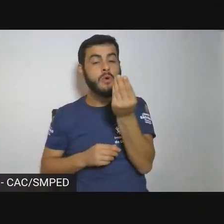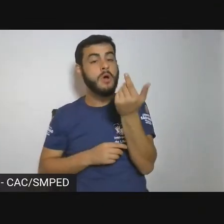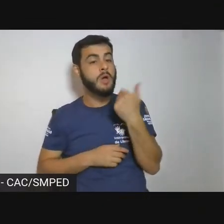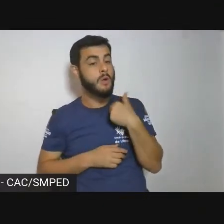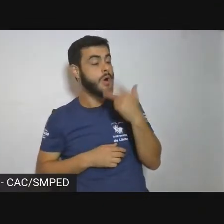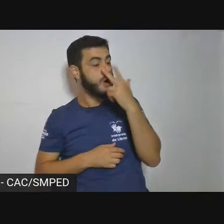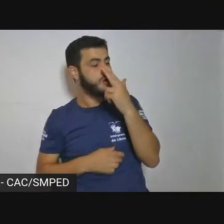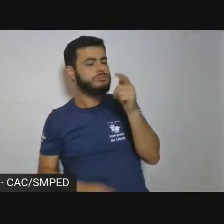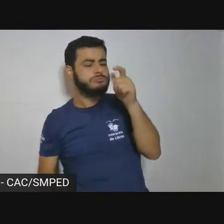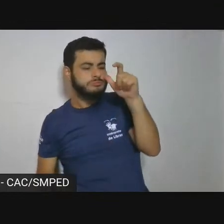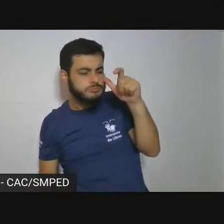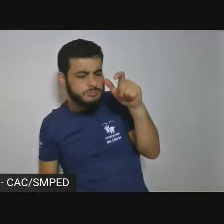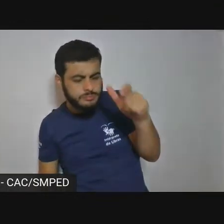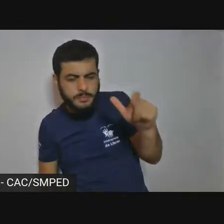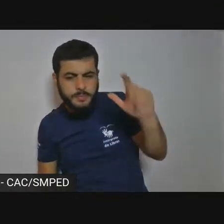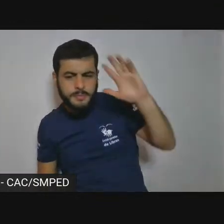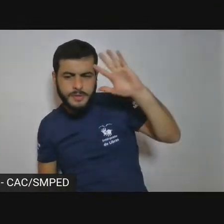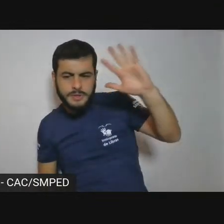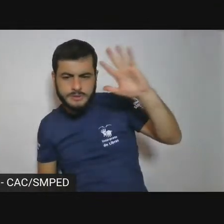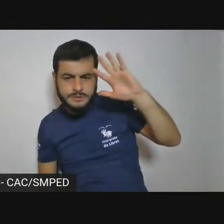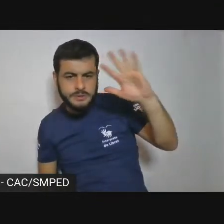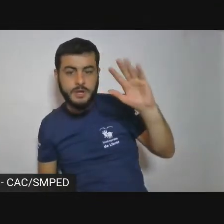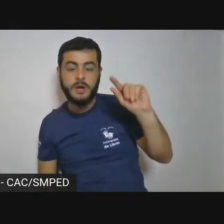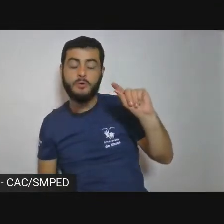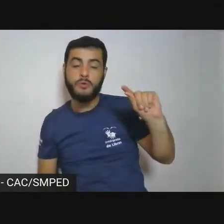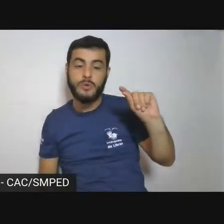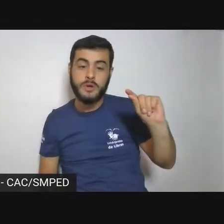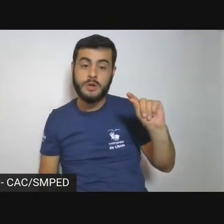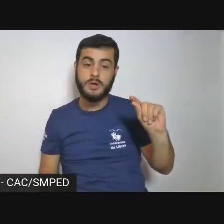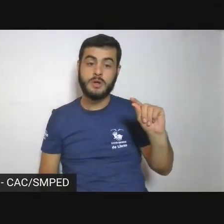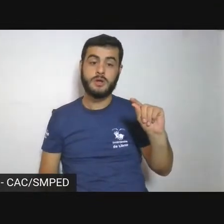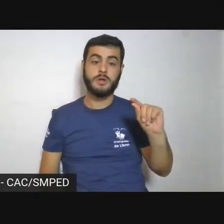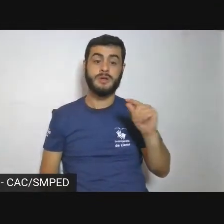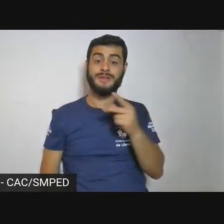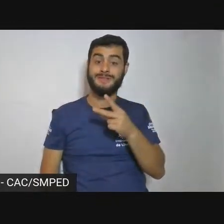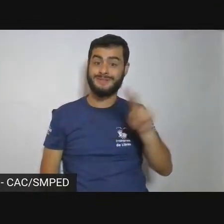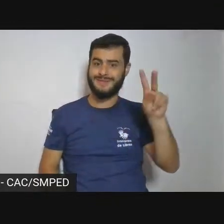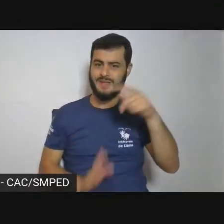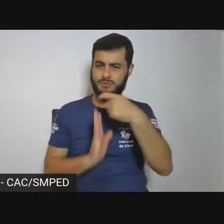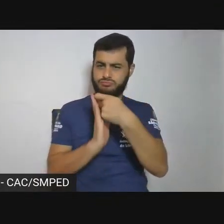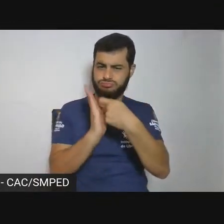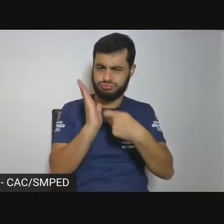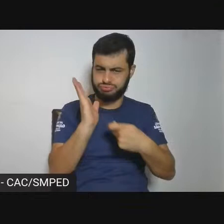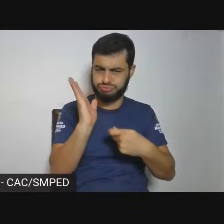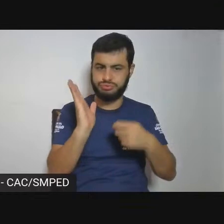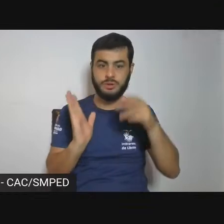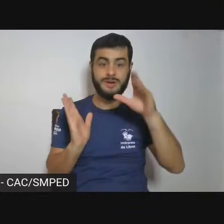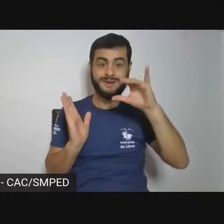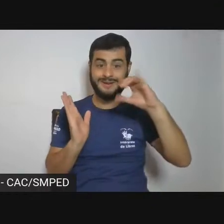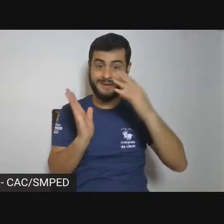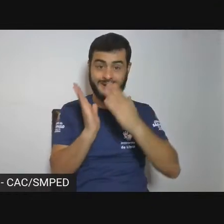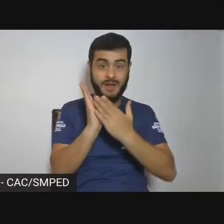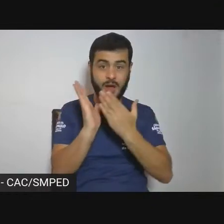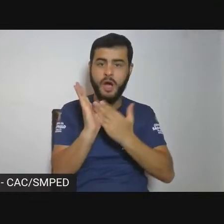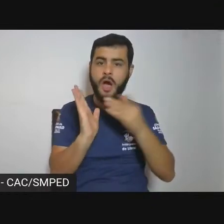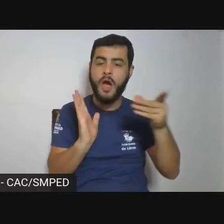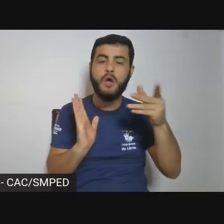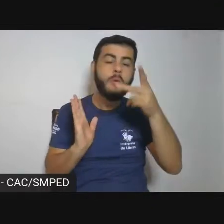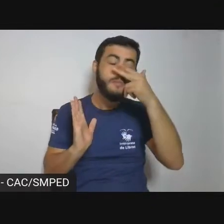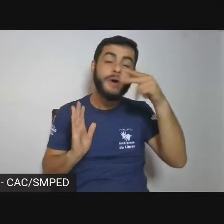que o trabalho do Caio tem uma preocupação,